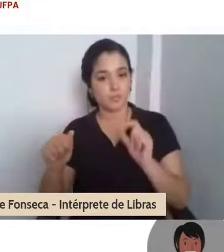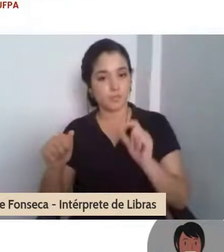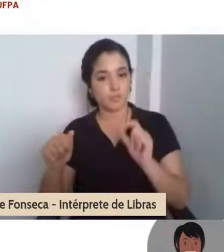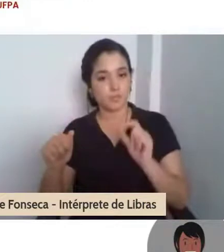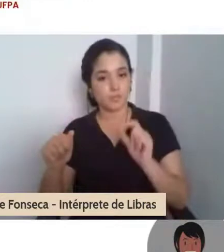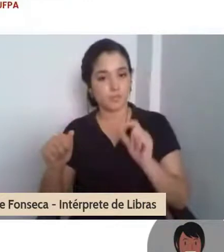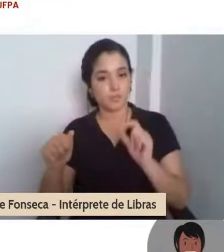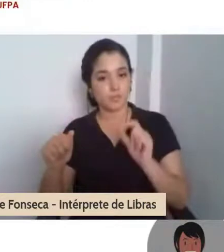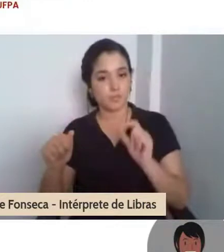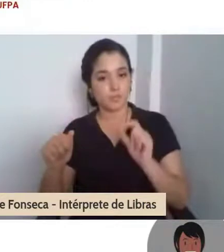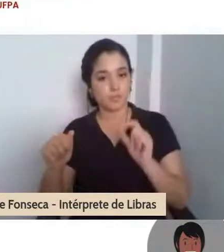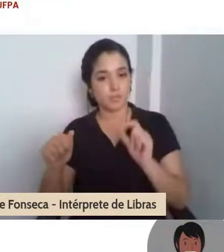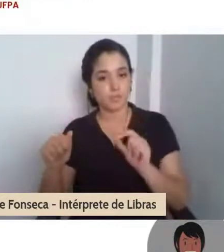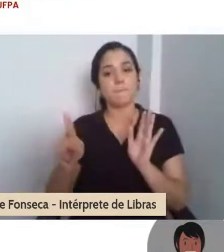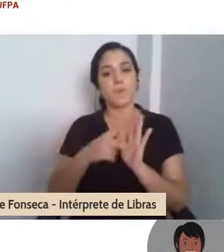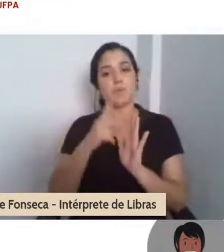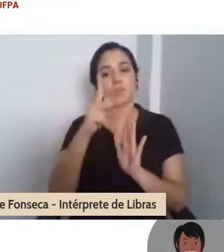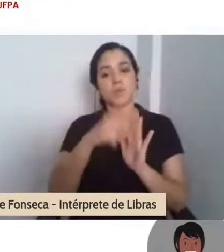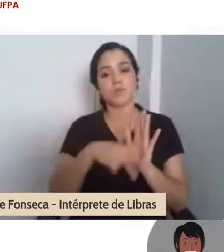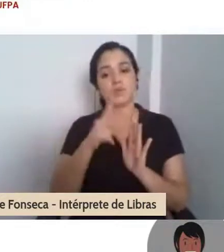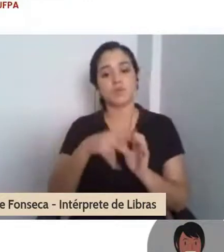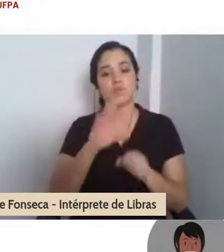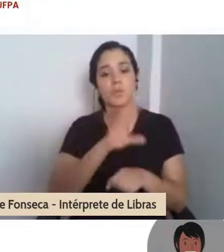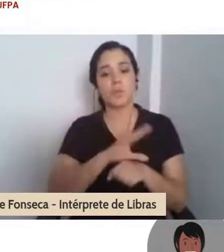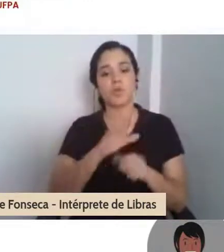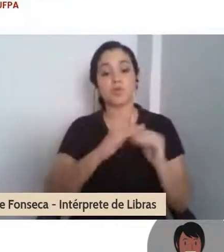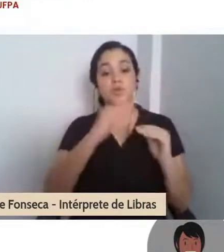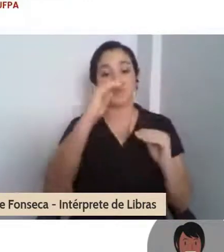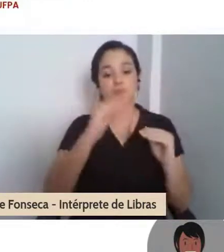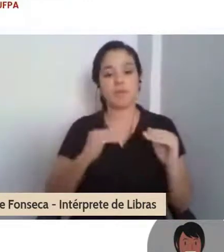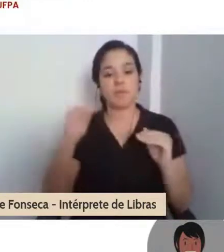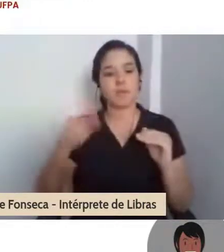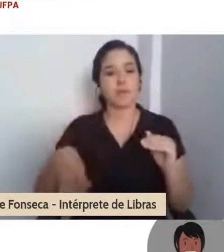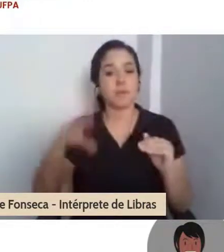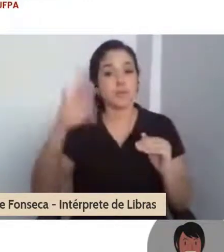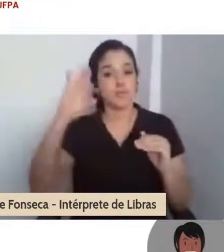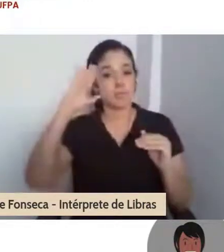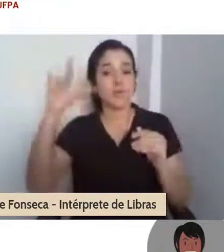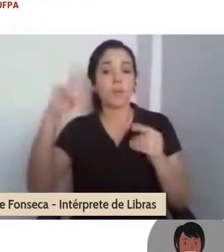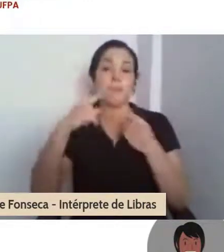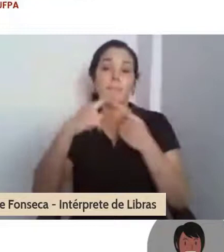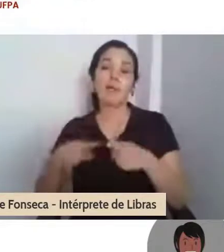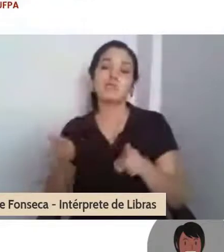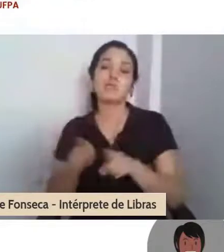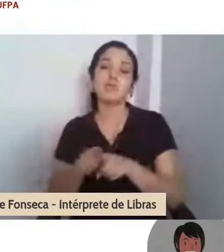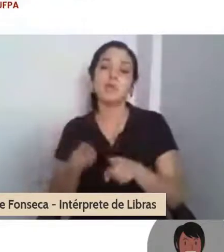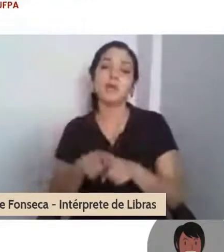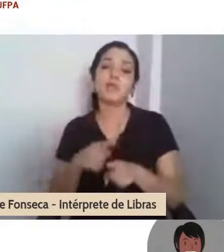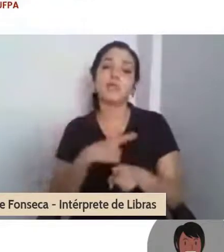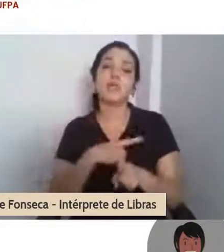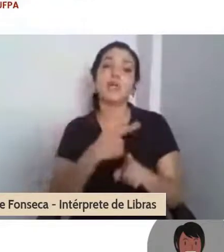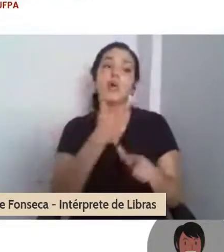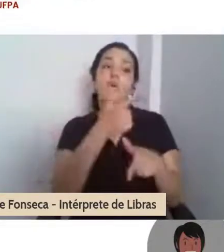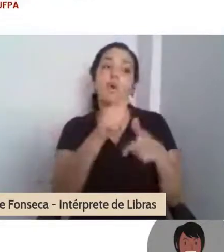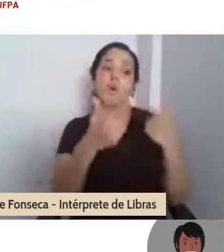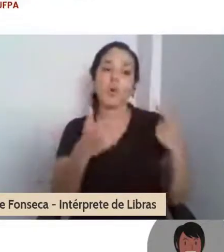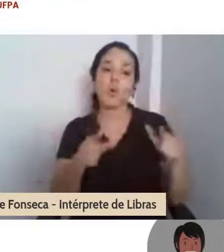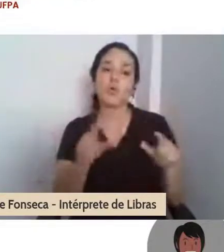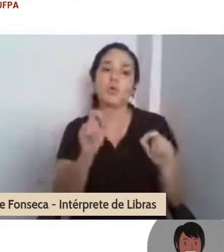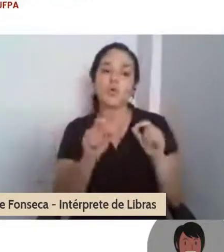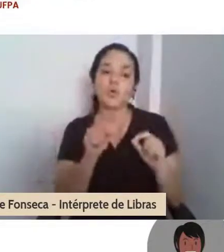realmente, mas o PCNA, como a professora Shirley colocou, tem muito de pesquisa, muito de